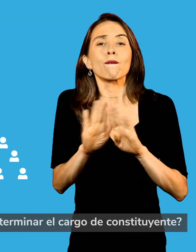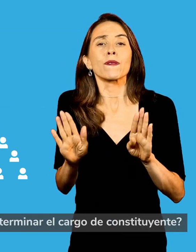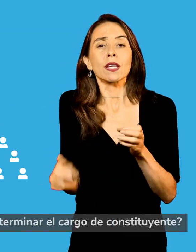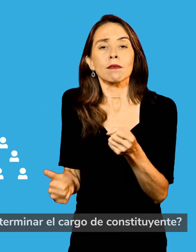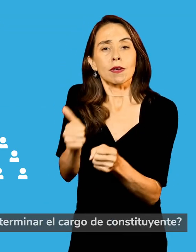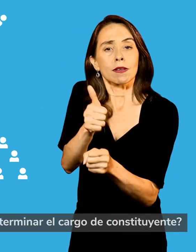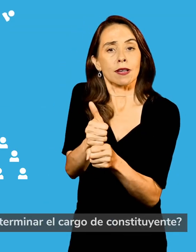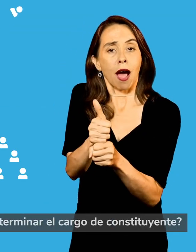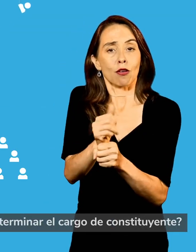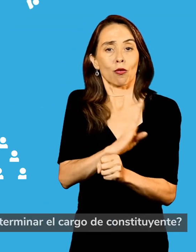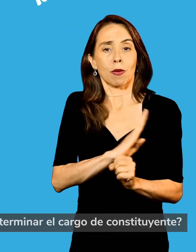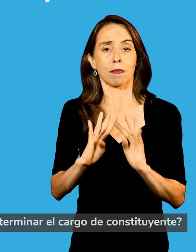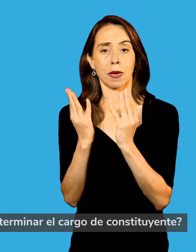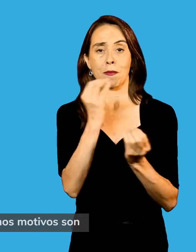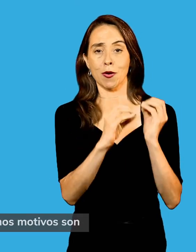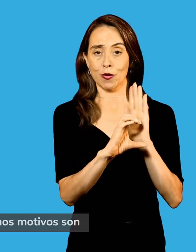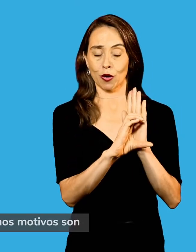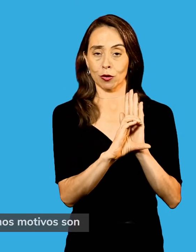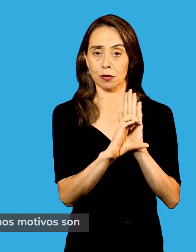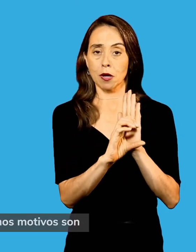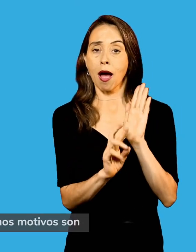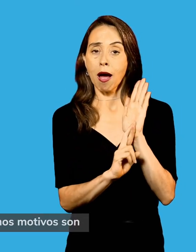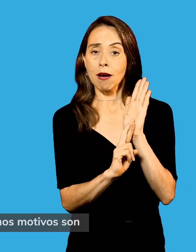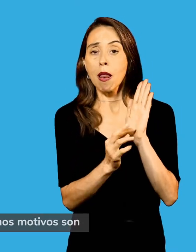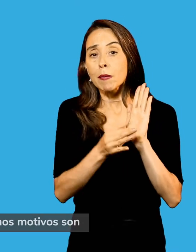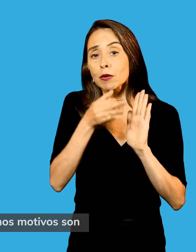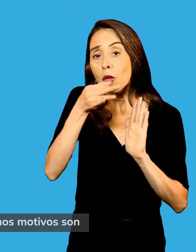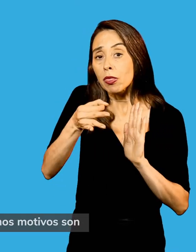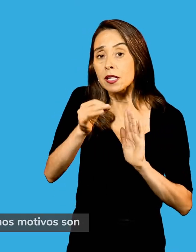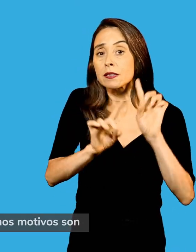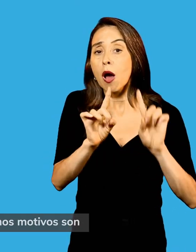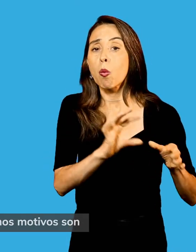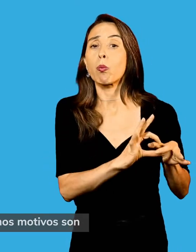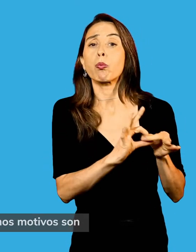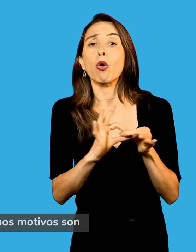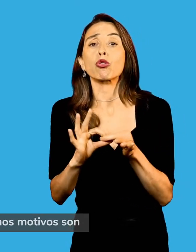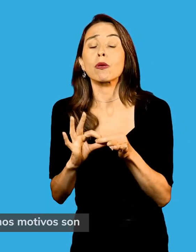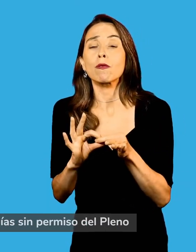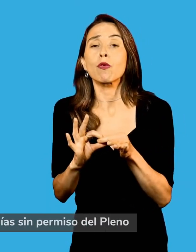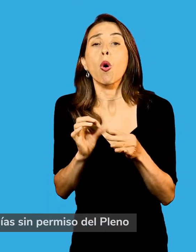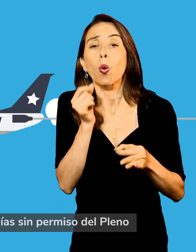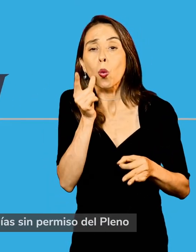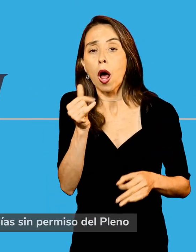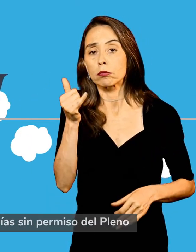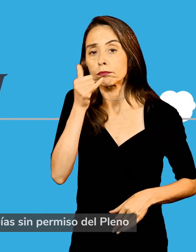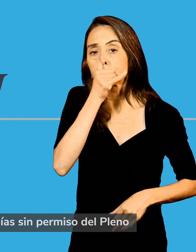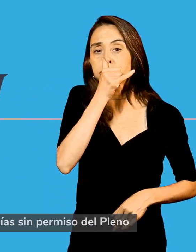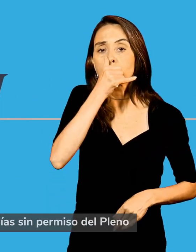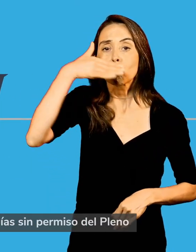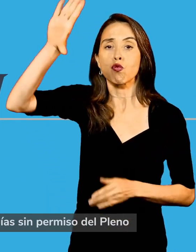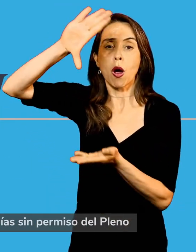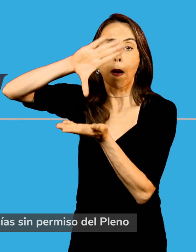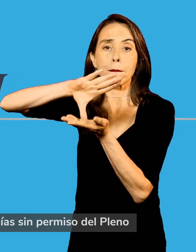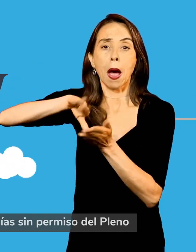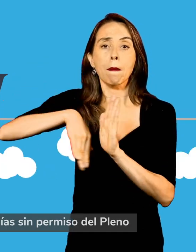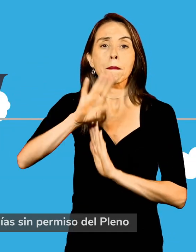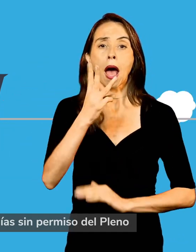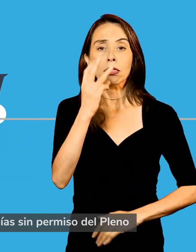de constituyente? Según el reglamento, algunos motivos son ausentarse del país por más de 30 días sin